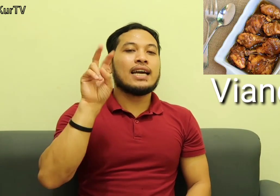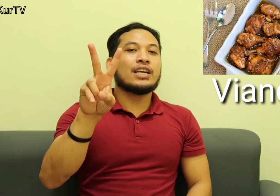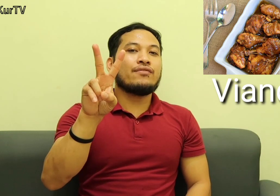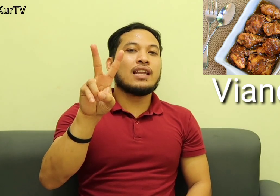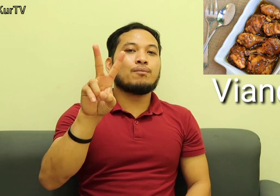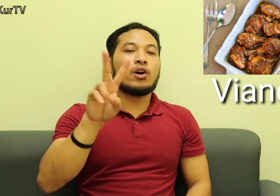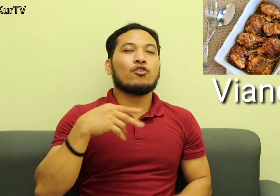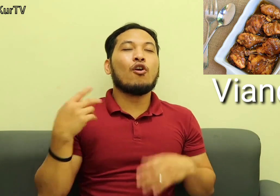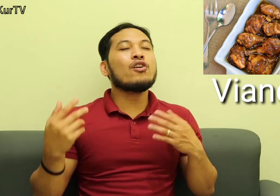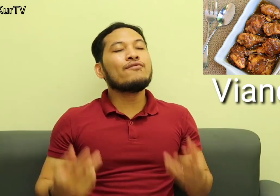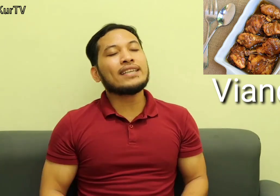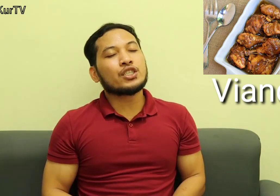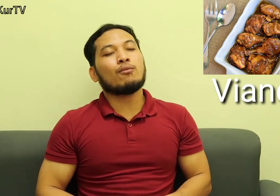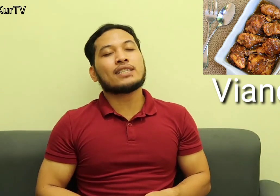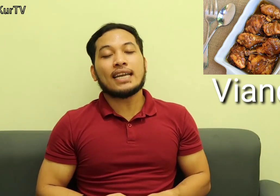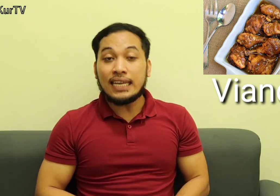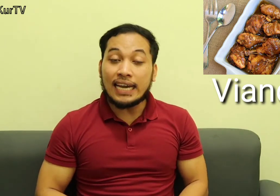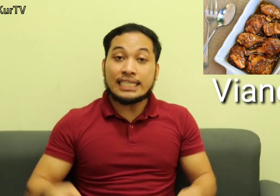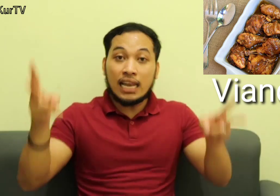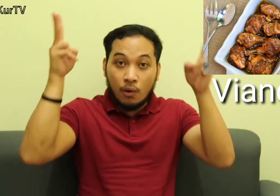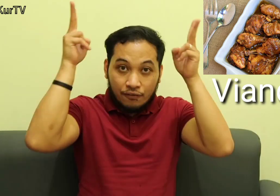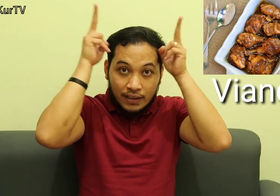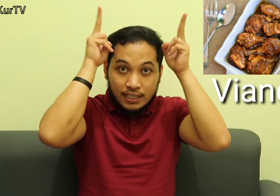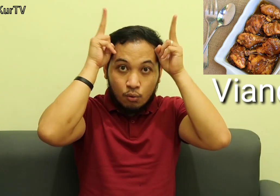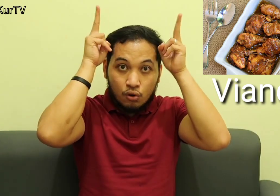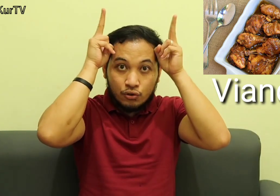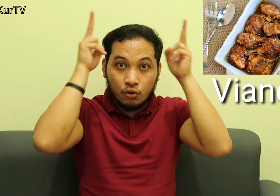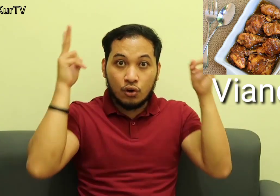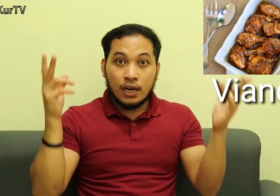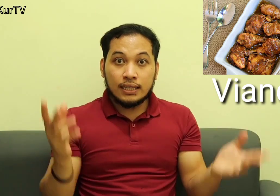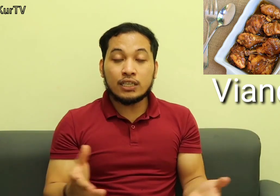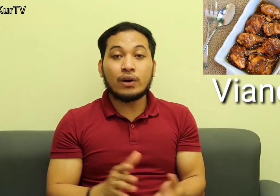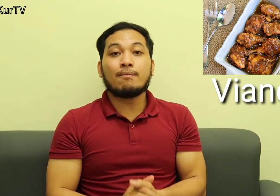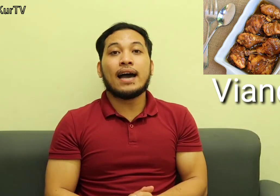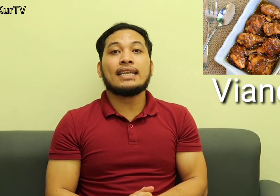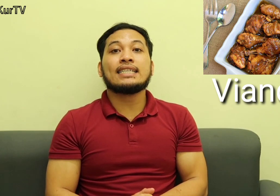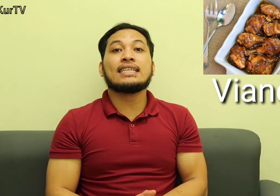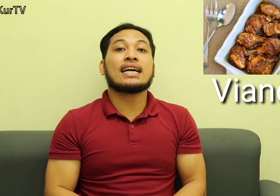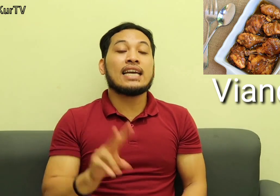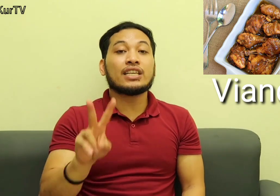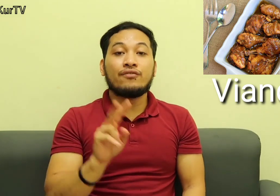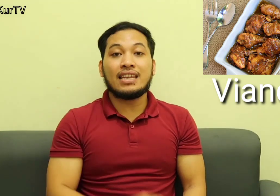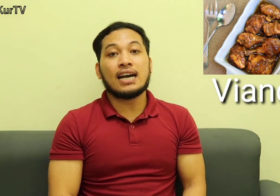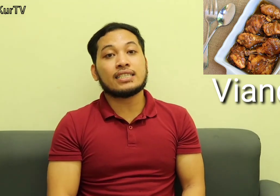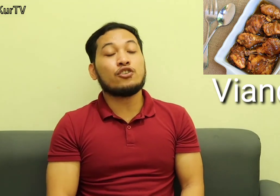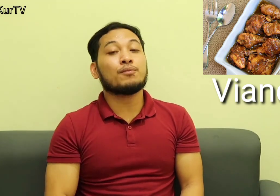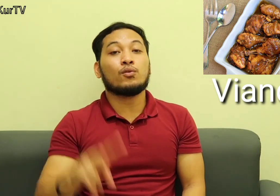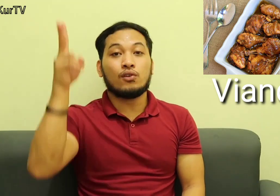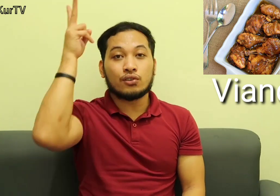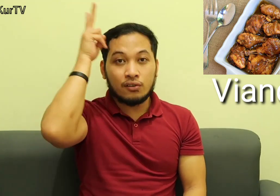letter B lang po kayo Kung yung vegetables kanina Is dalawang B sa ulo nyo This one naman Is isang letter B lang Sa inyong pong ulo So,